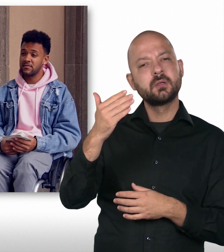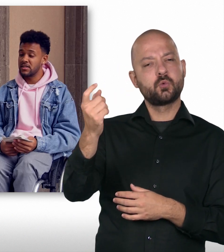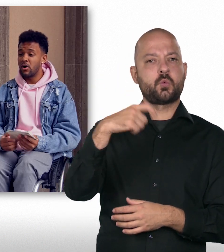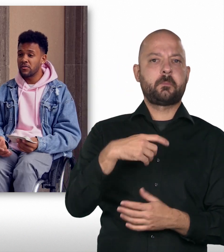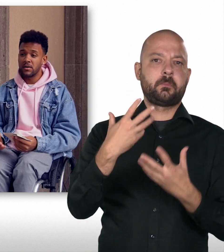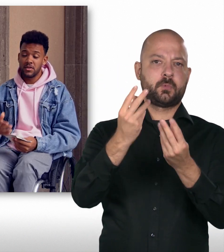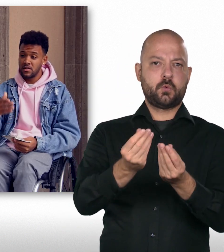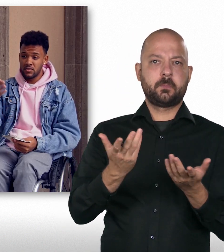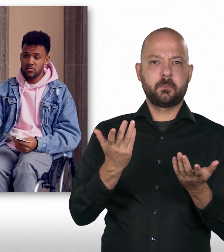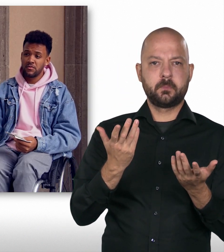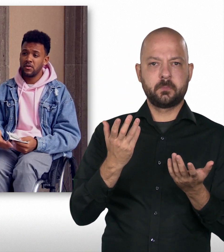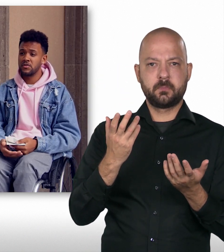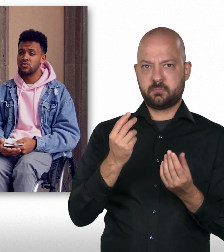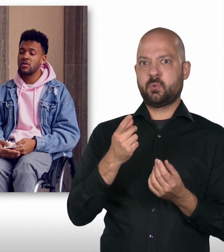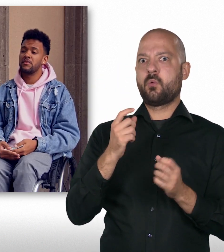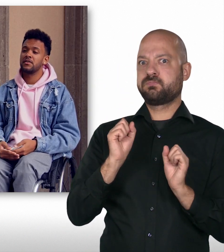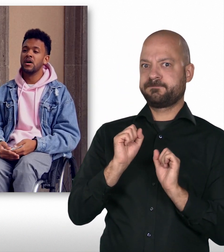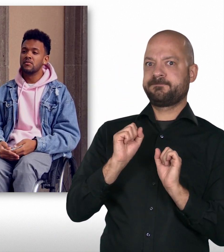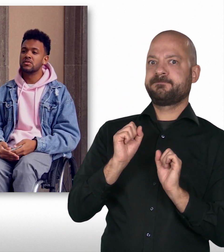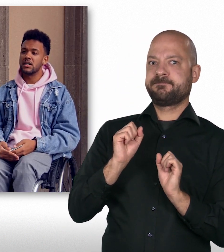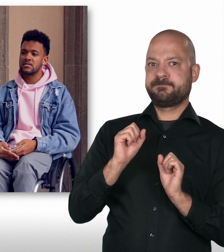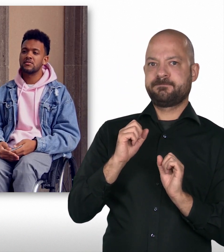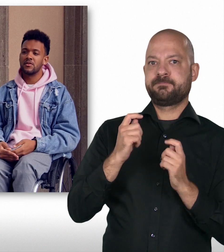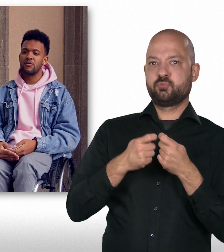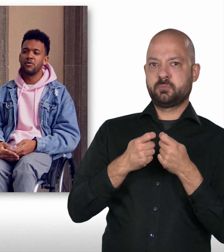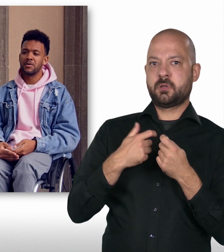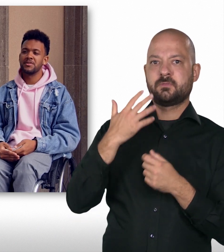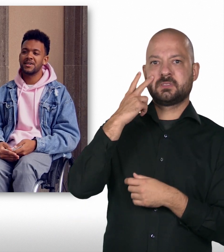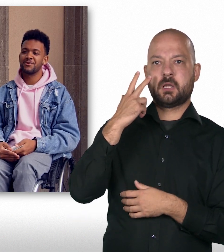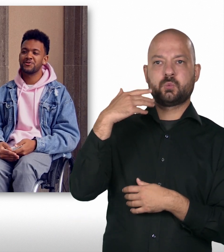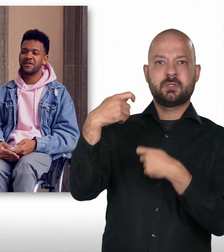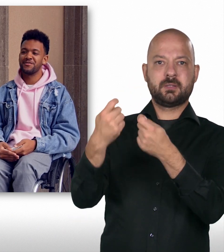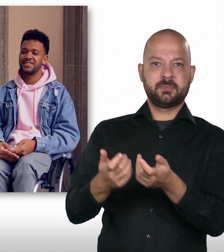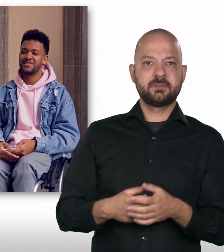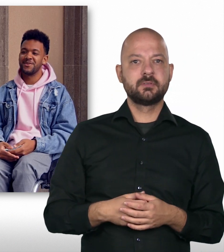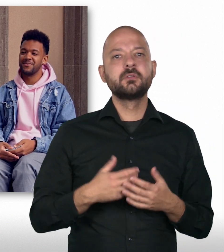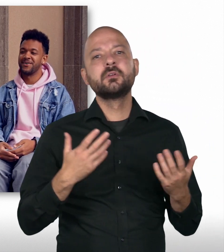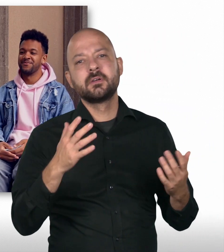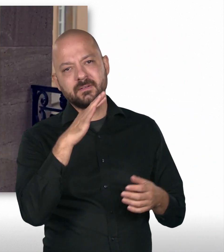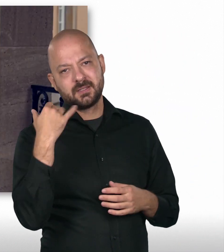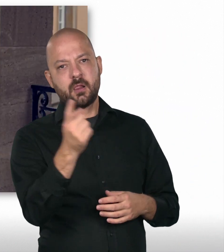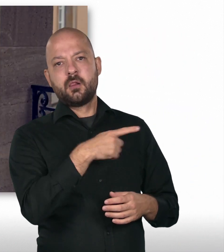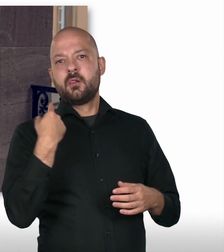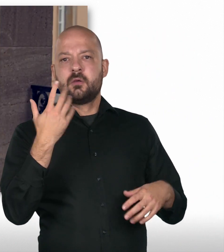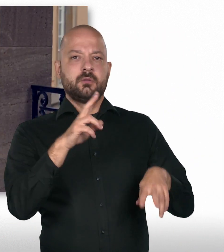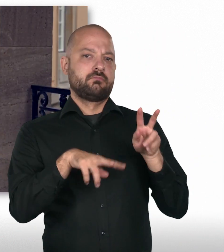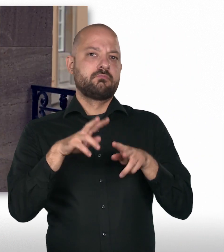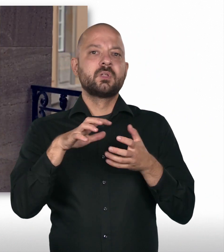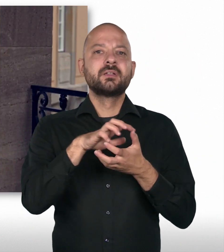Irgendwelche Aufgaben, die in Zukunft auf dich zukommen werden, wo du sagst, wow, da bin ich echt mal gespannt, wie ich das am Ende mache. Also ich glaube, sehr viele von uns